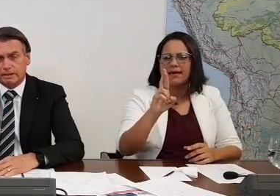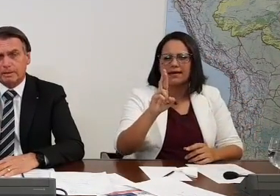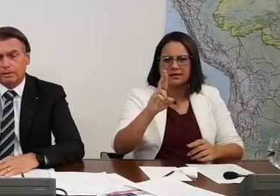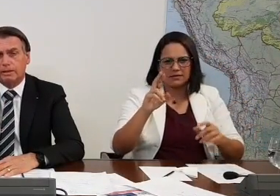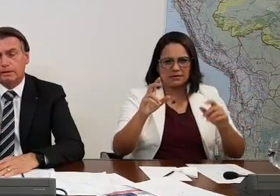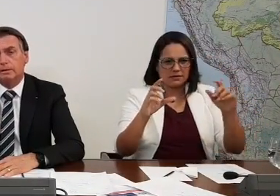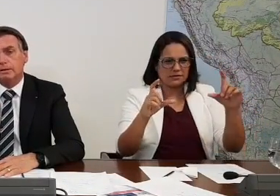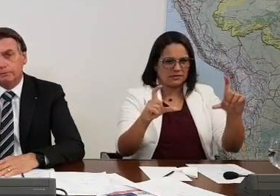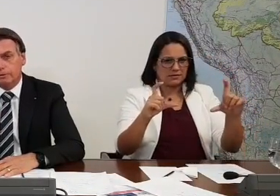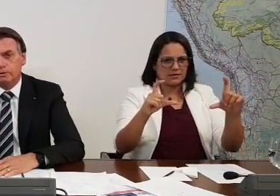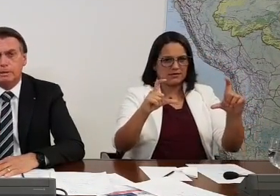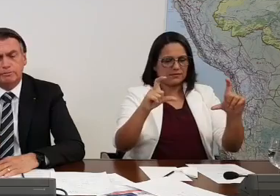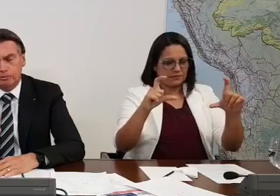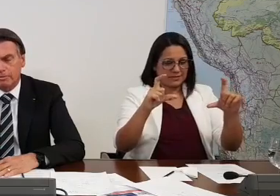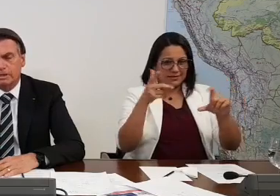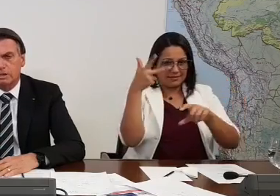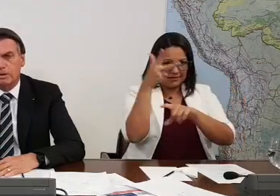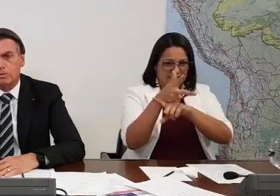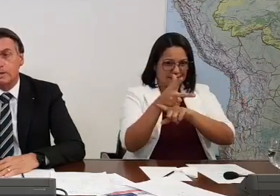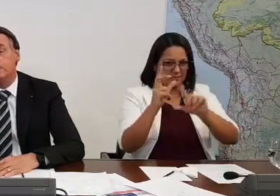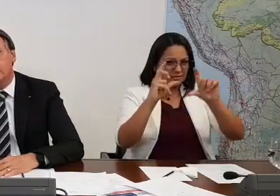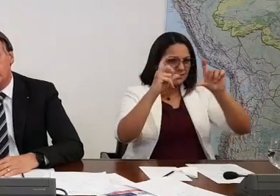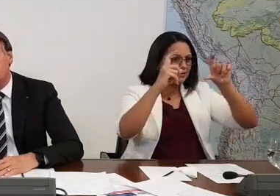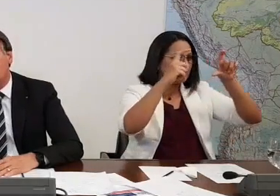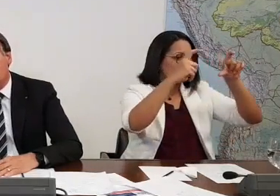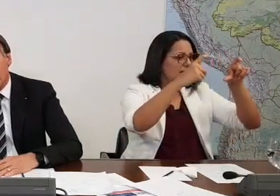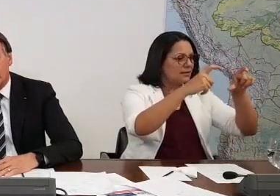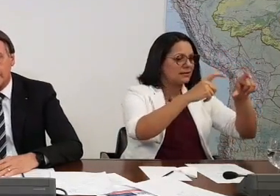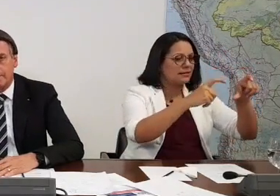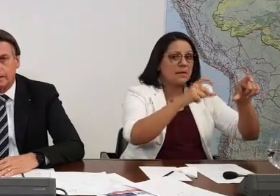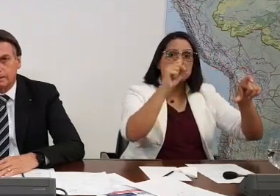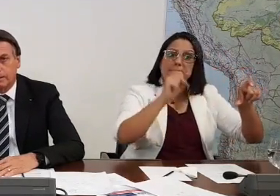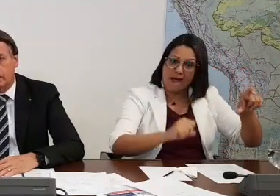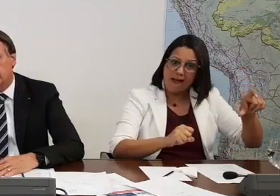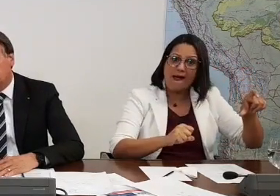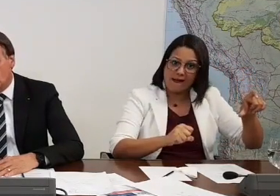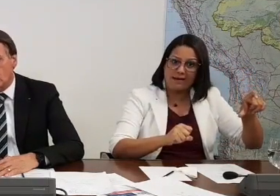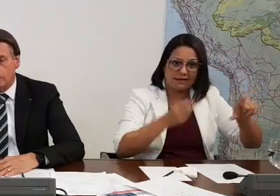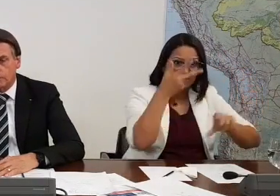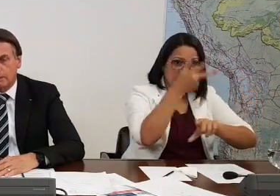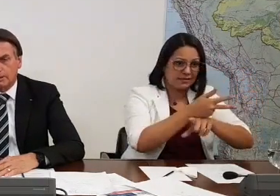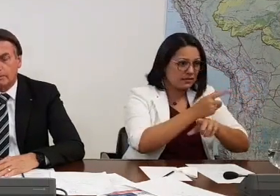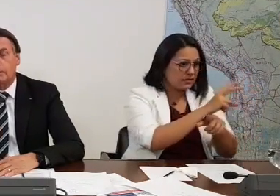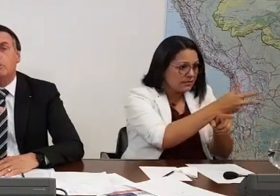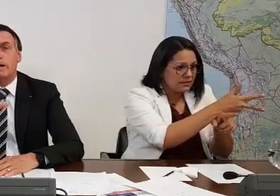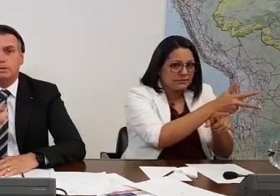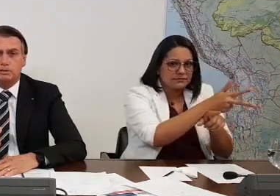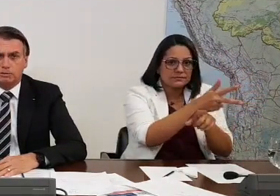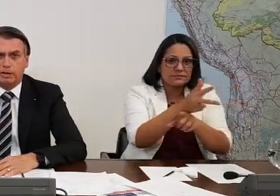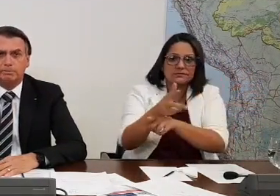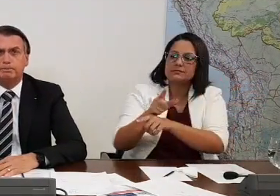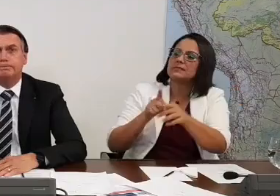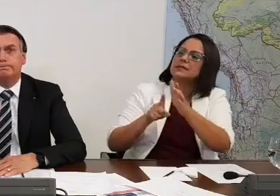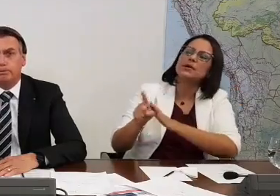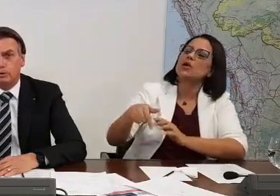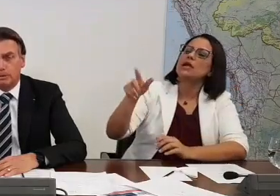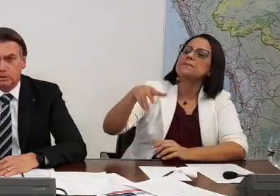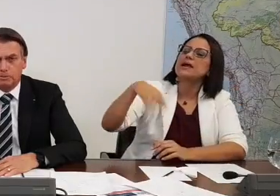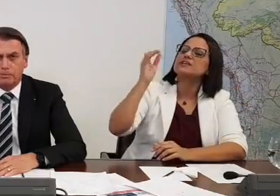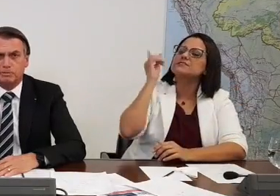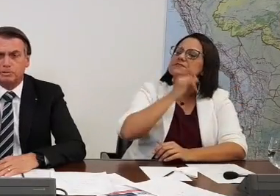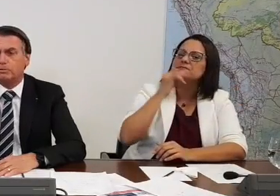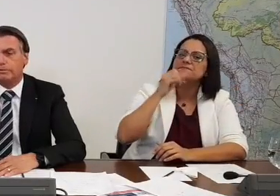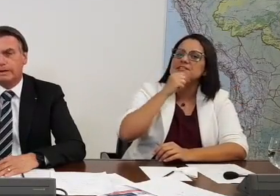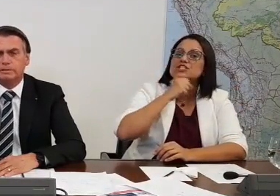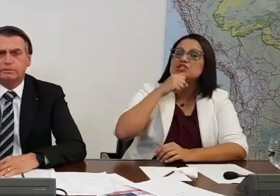deitada e fica melhor, né? Filma, comenta alguma coisa. Se for possível, para. Tem um grupo de militares. Quem é mais antigo aí? Posso